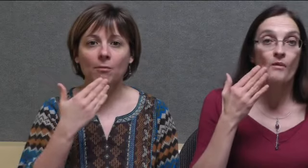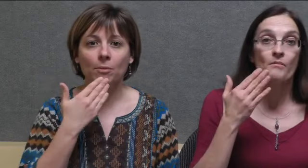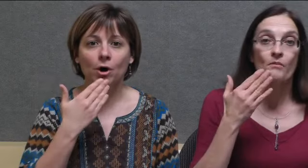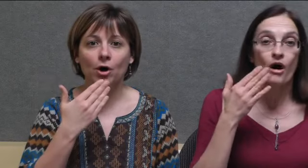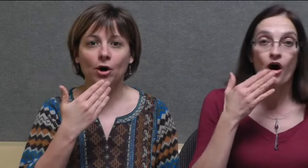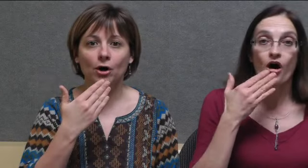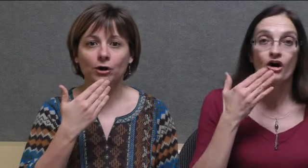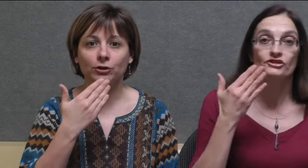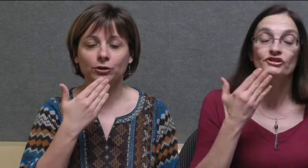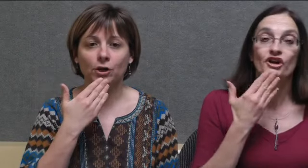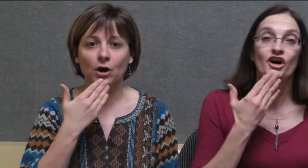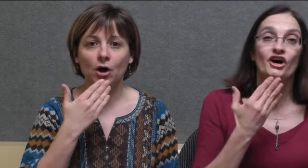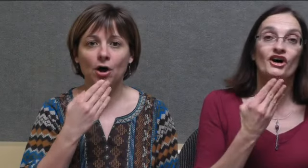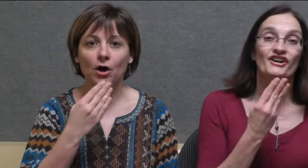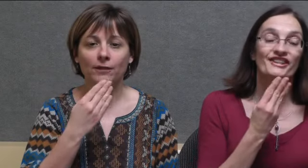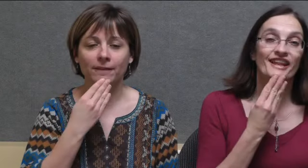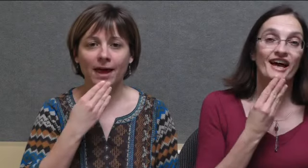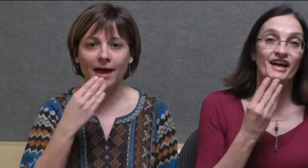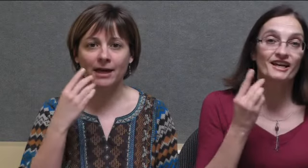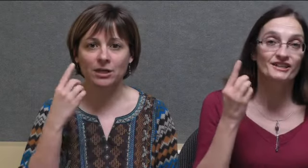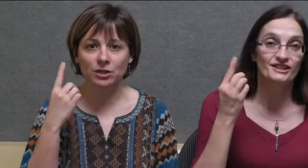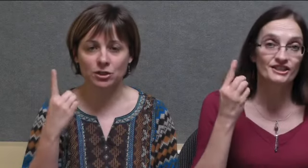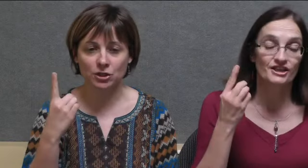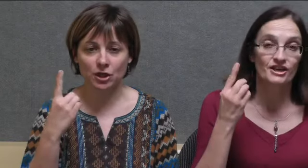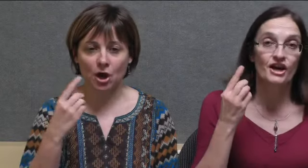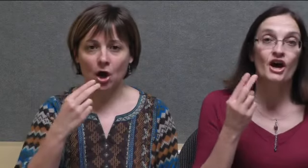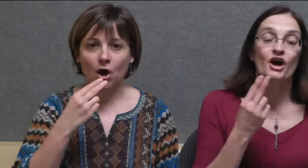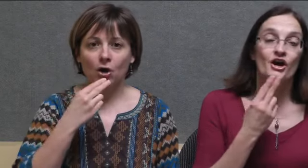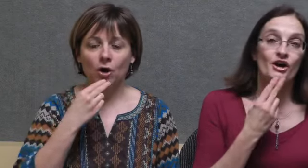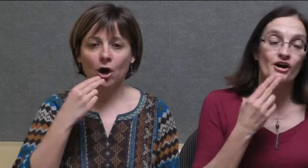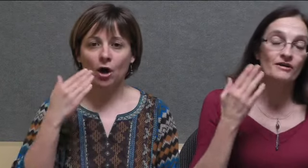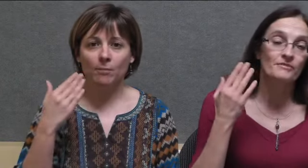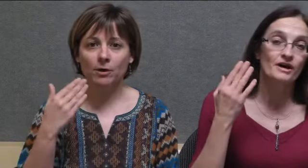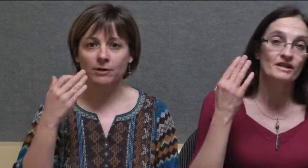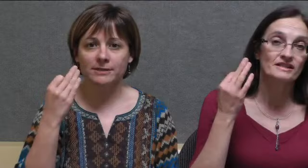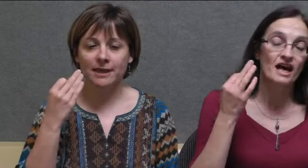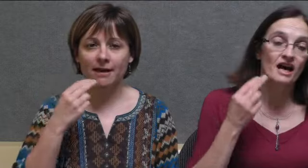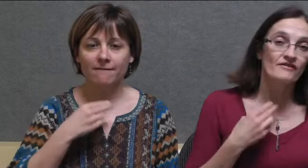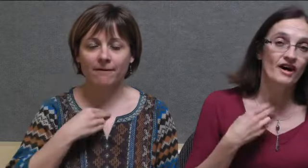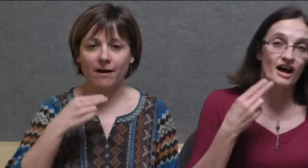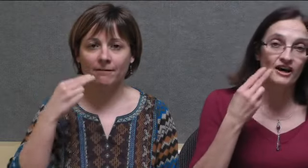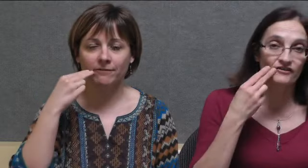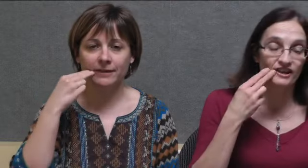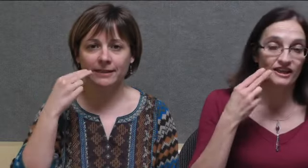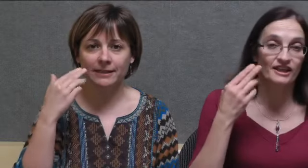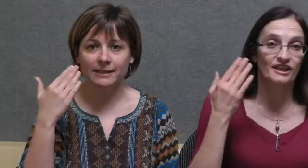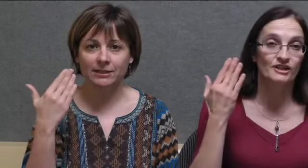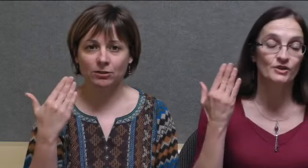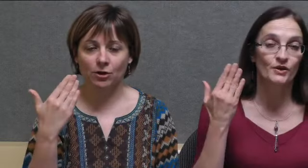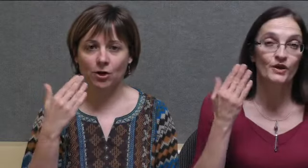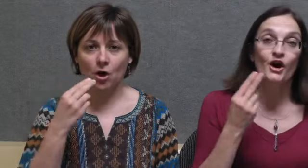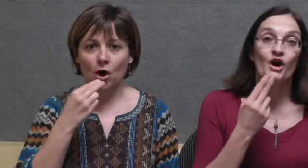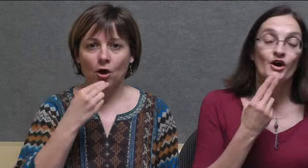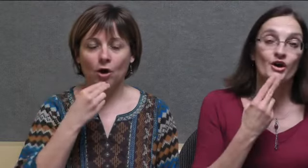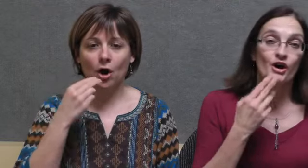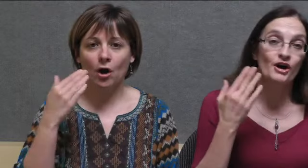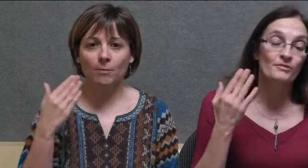motoneige, comme ça va vite, comme